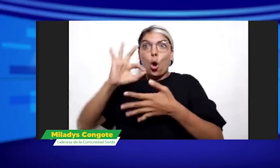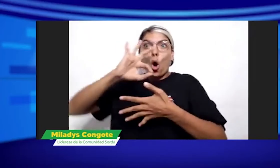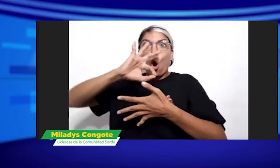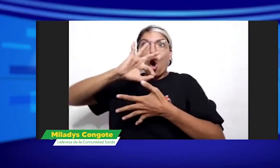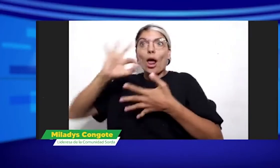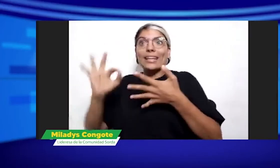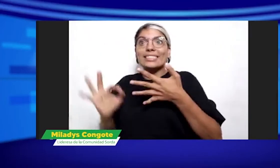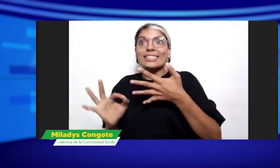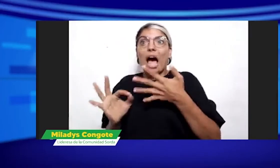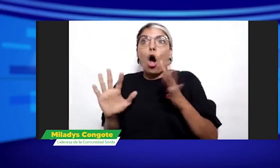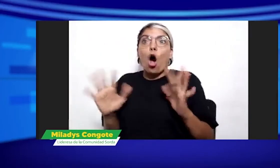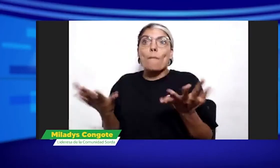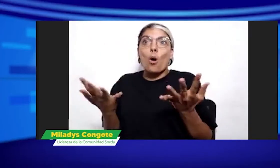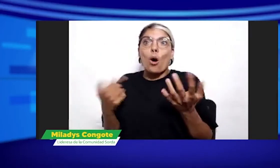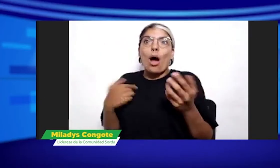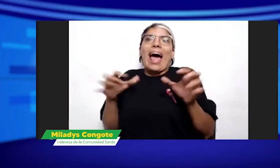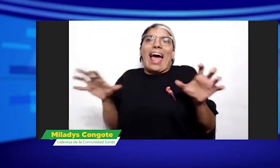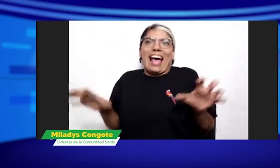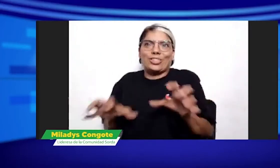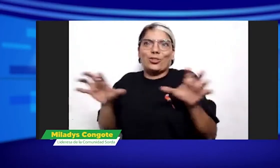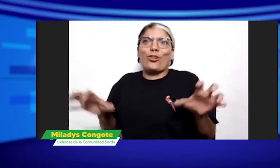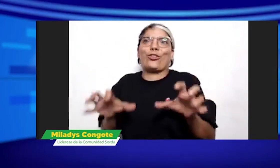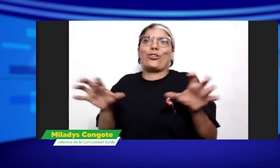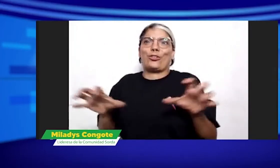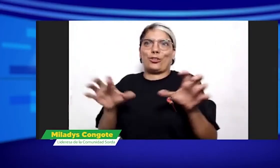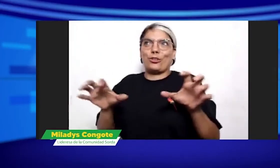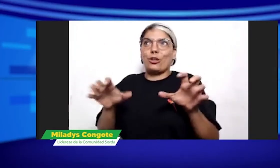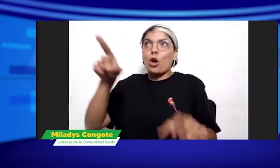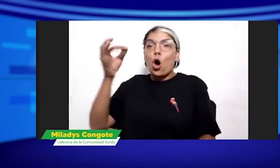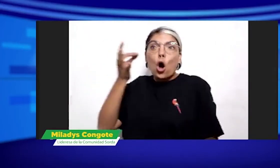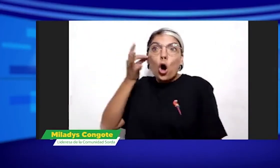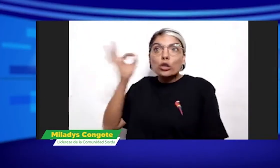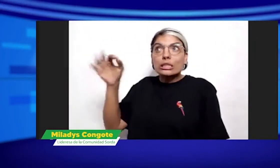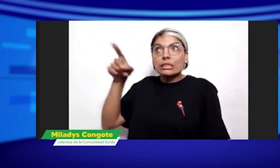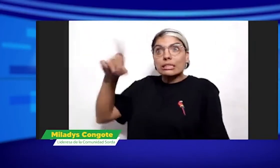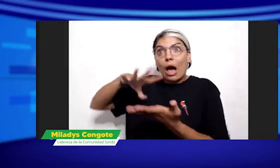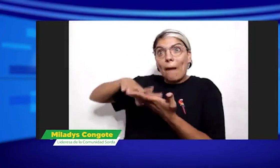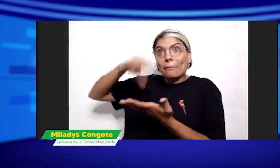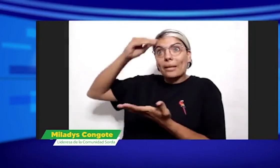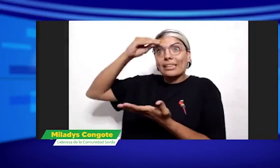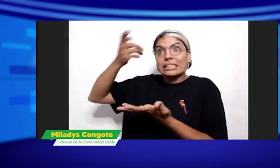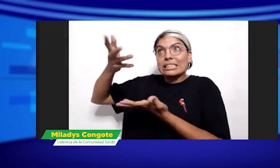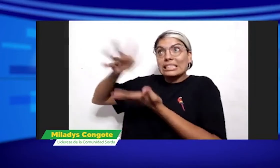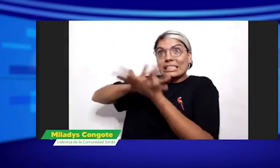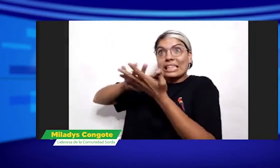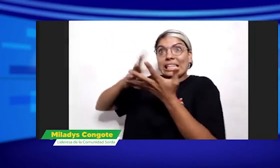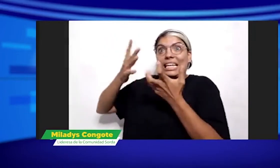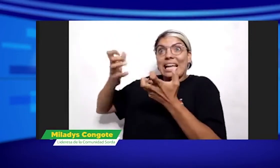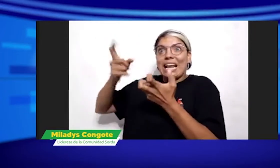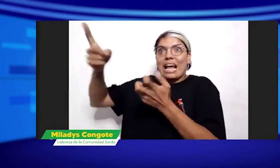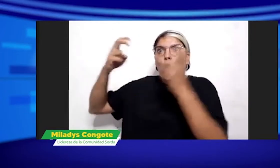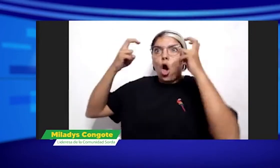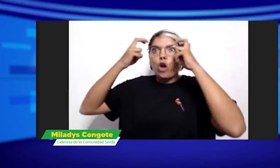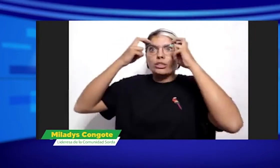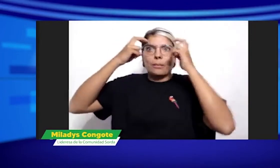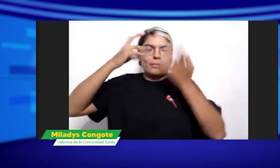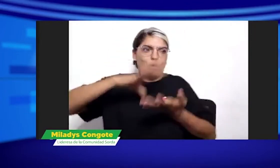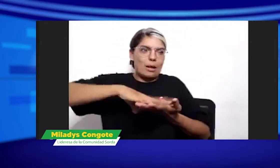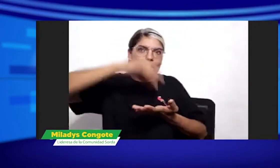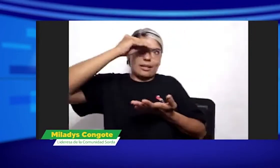esto que decimos de que queremos tener un mundo en equidad, que queremos acceder, tenemos que ser